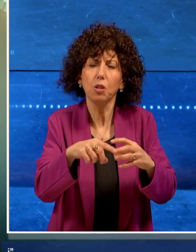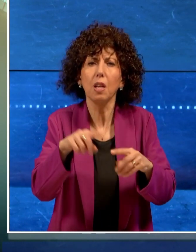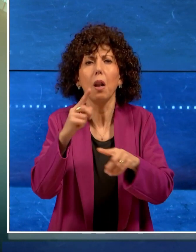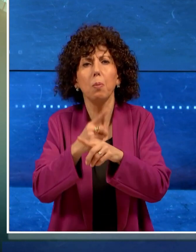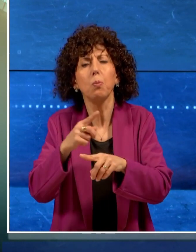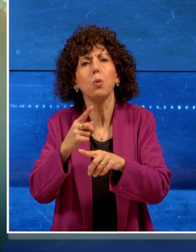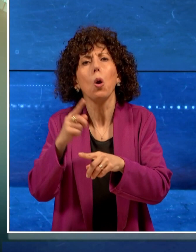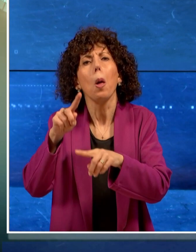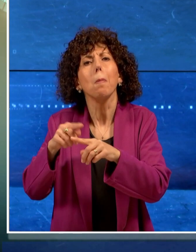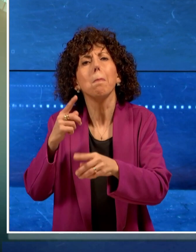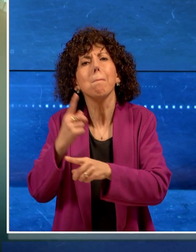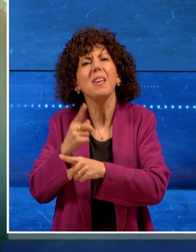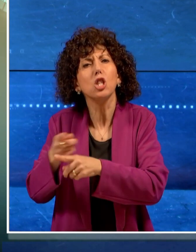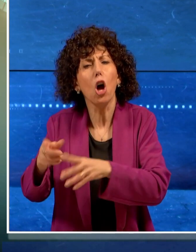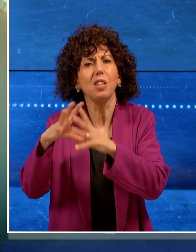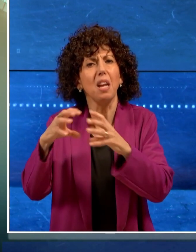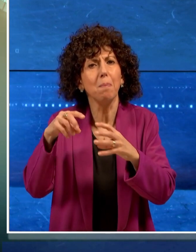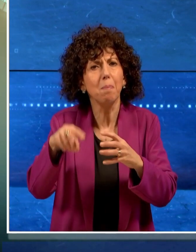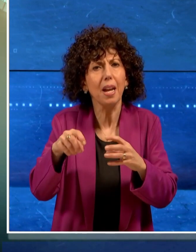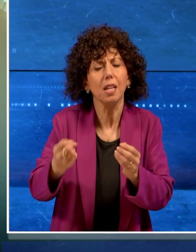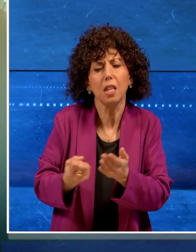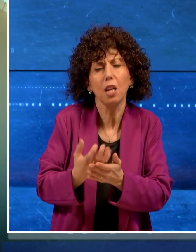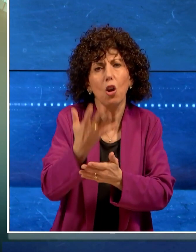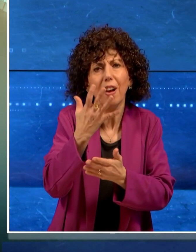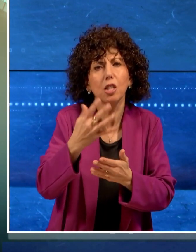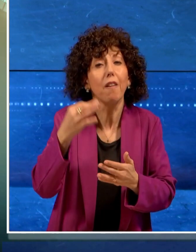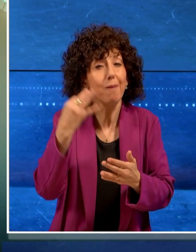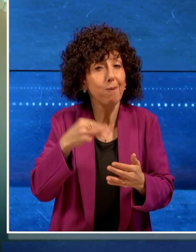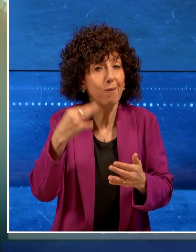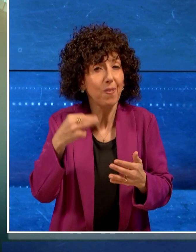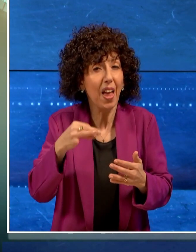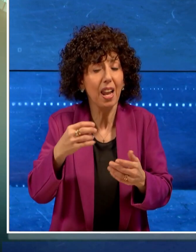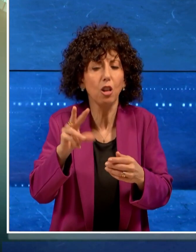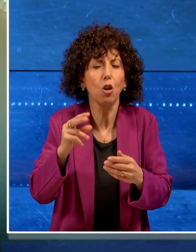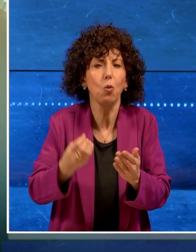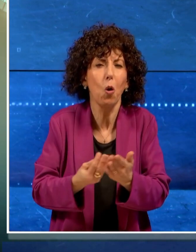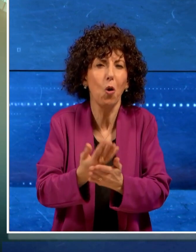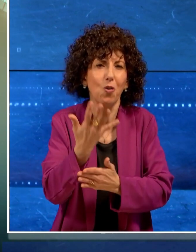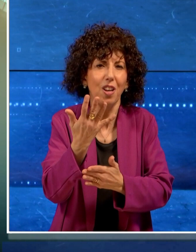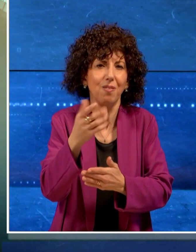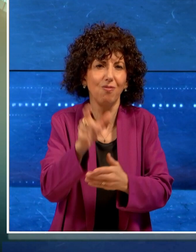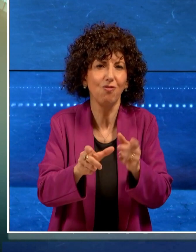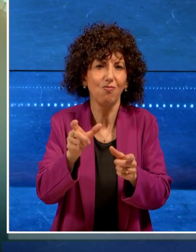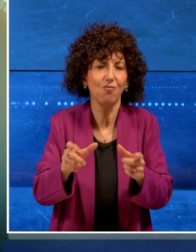bisogni delle imprese, l'innovazione, il talento delle nuove generazioni.